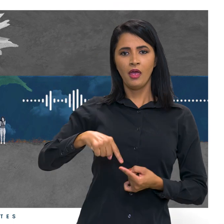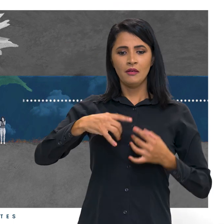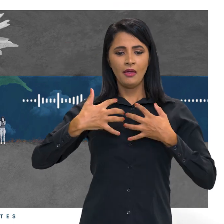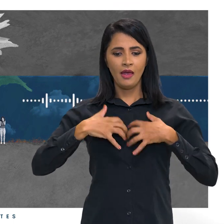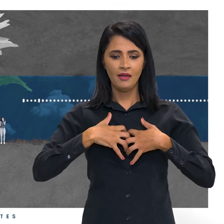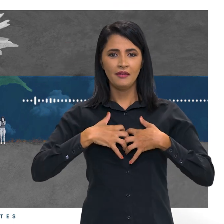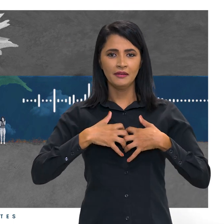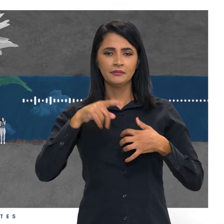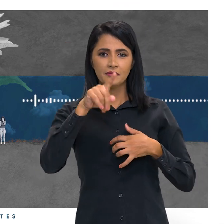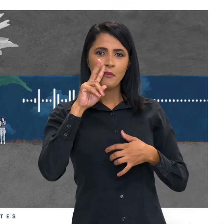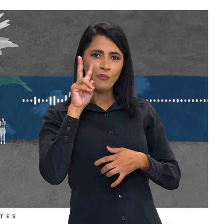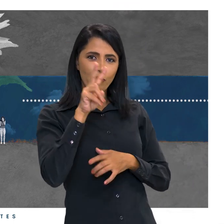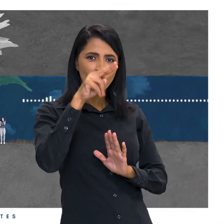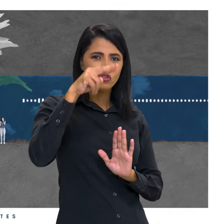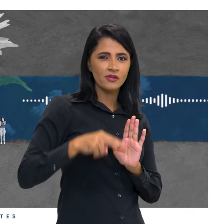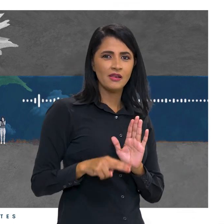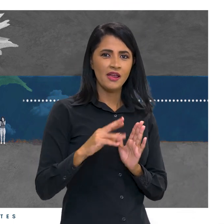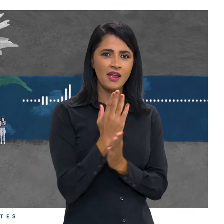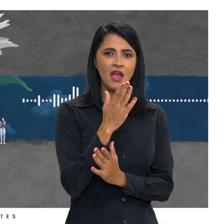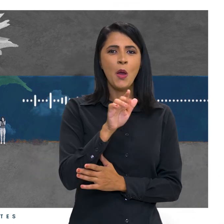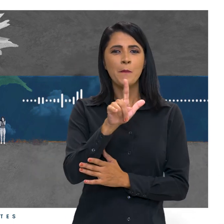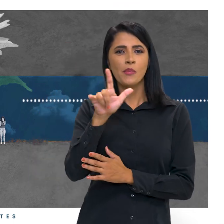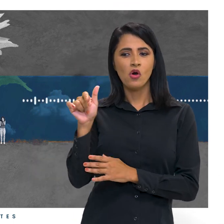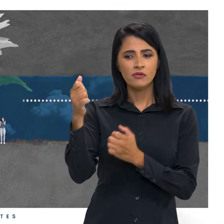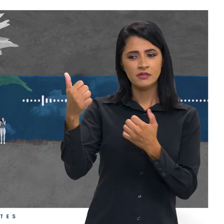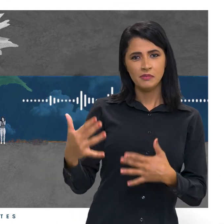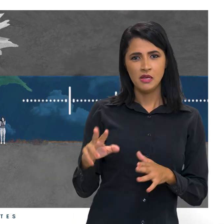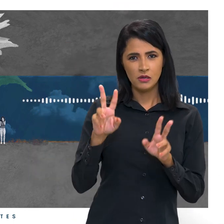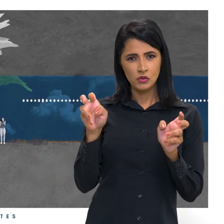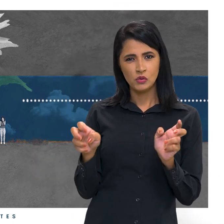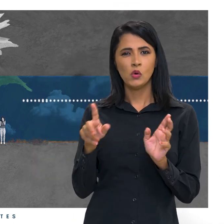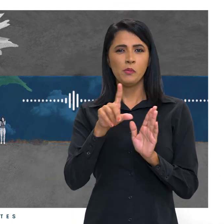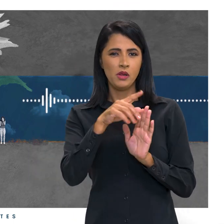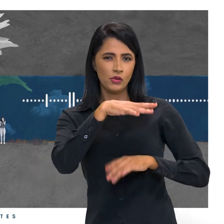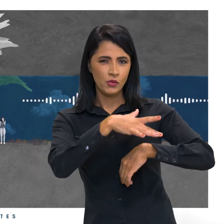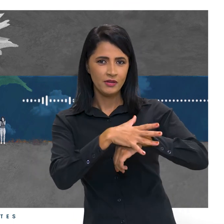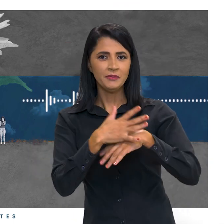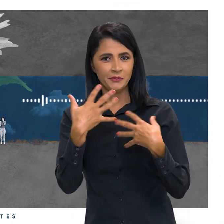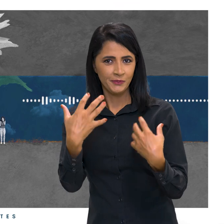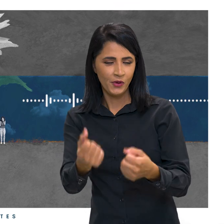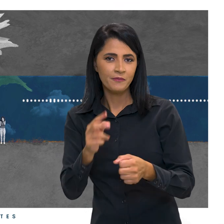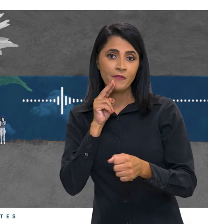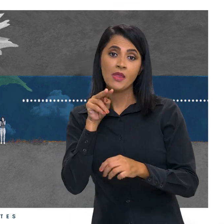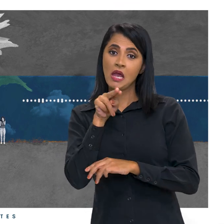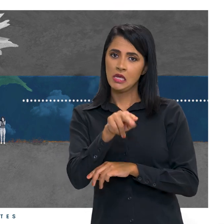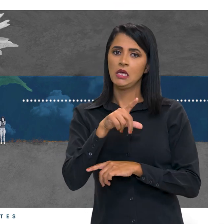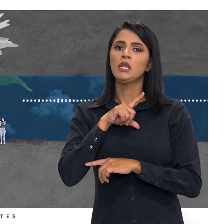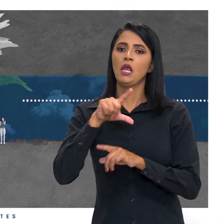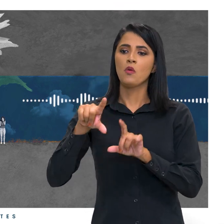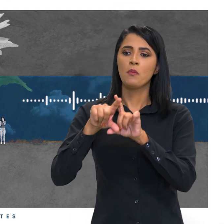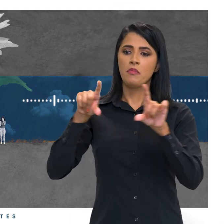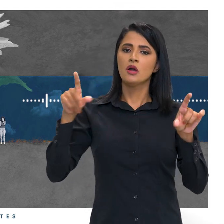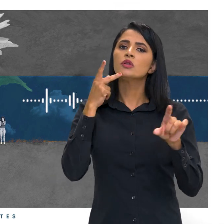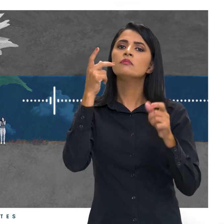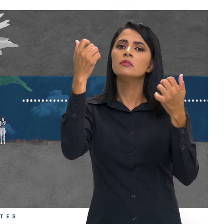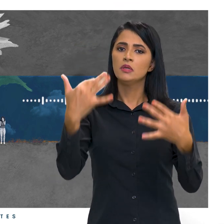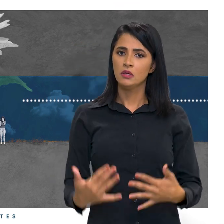você pode ler algum trecho do blog da Bruna que fala sobre a doença? Bora lá! Aqui no blog tem um trecho que diz